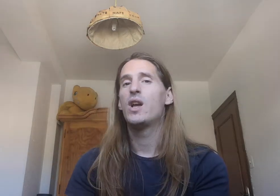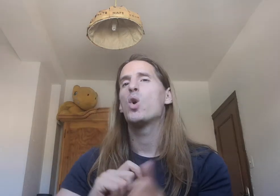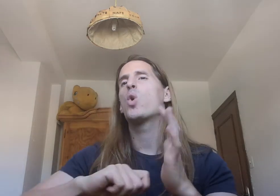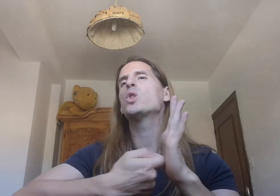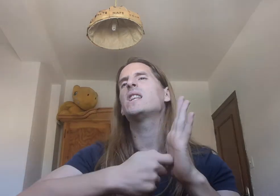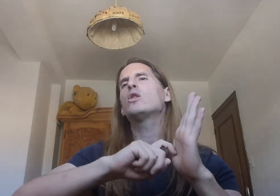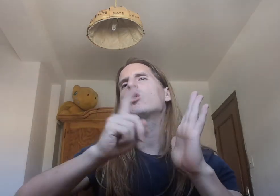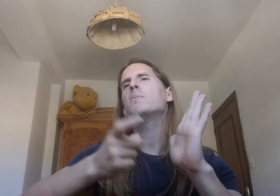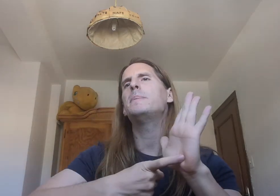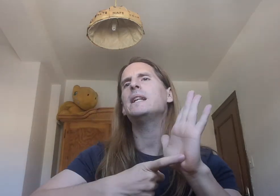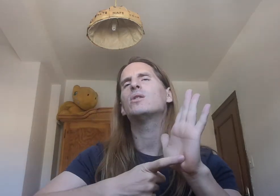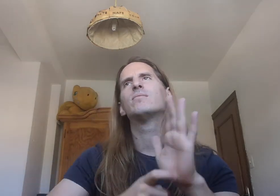contrato completo